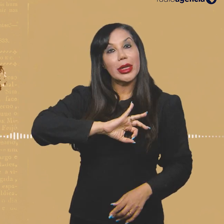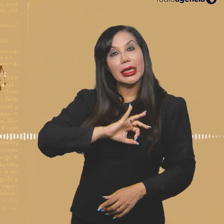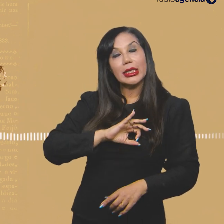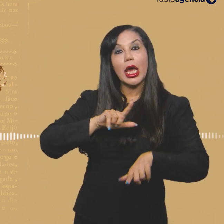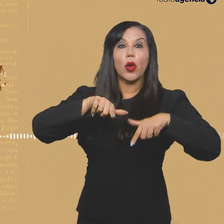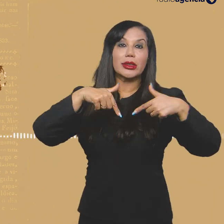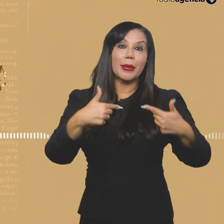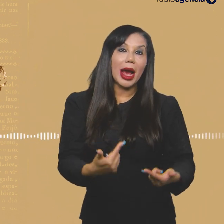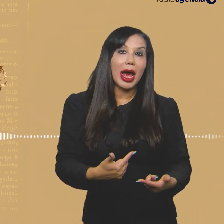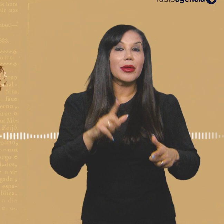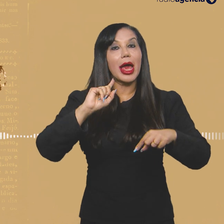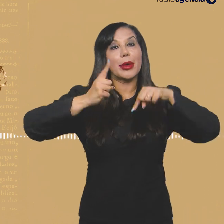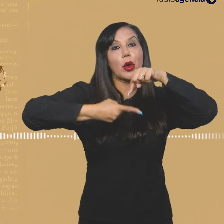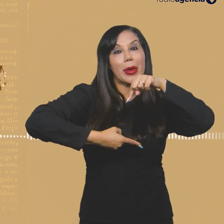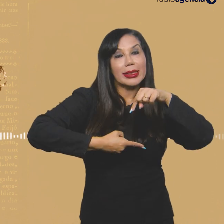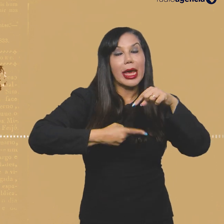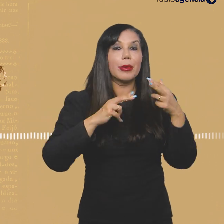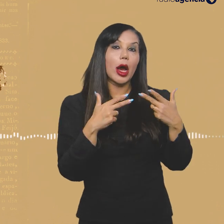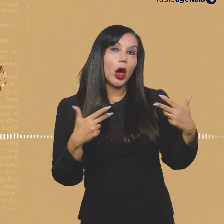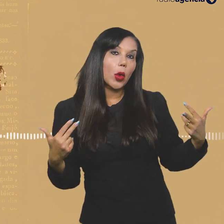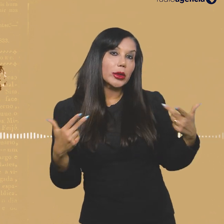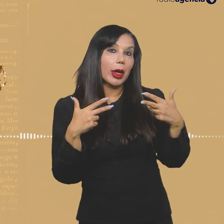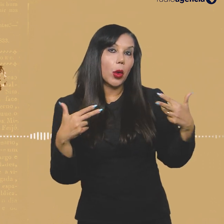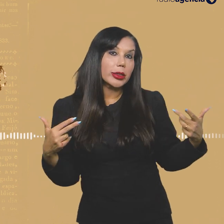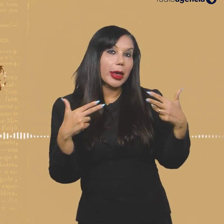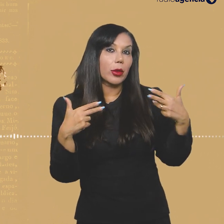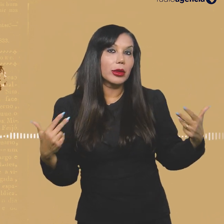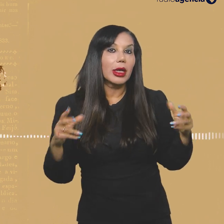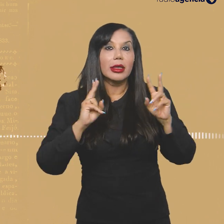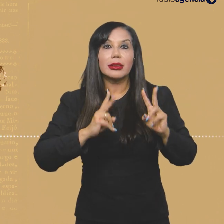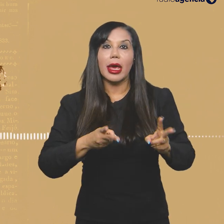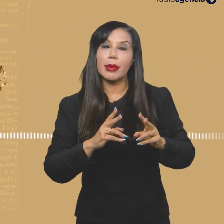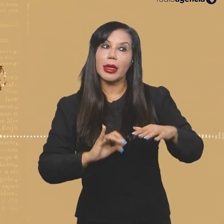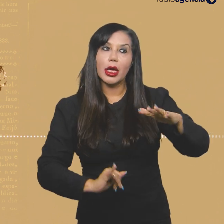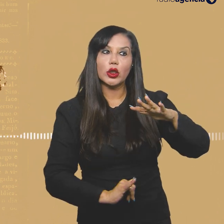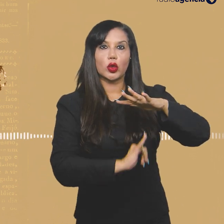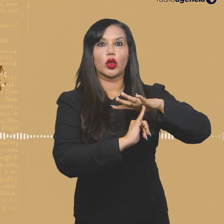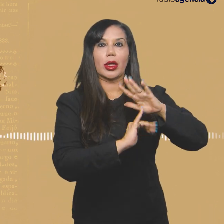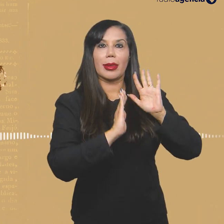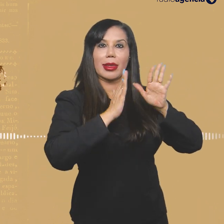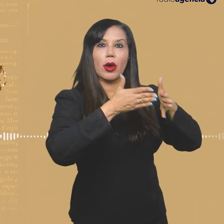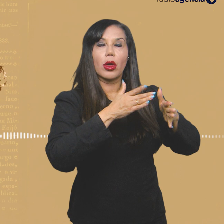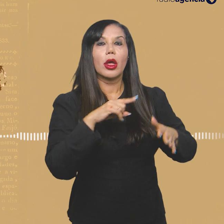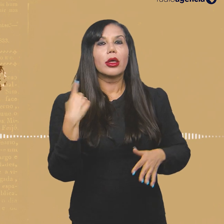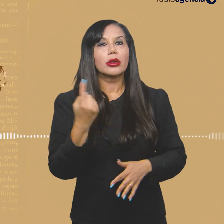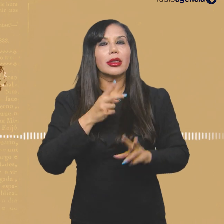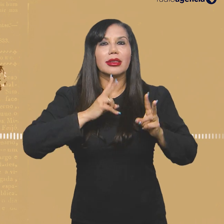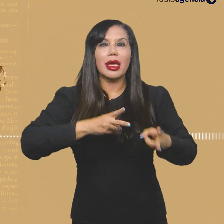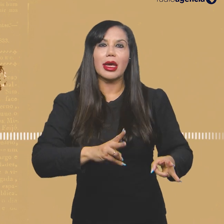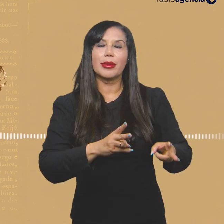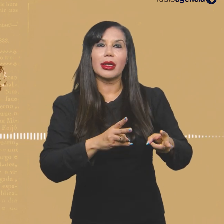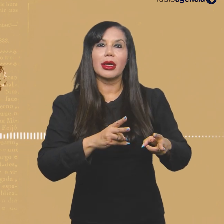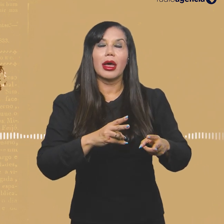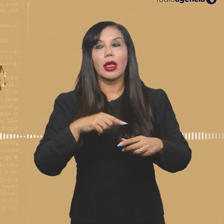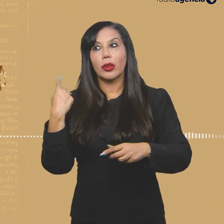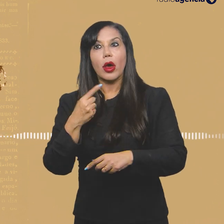segundo a polícia, essa operação foi feita para combater tal coisa, tal coisa, tal coisa. Ela vai partir sempre do lado institucional. A gente vai